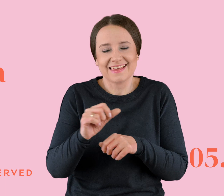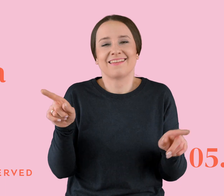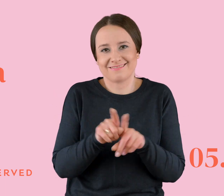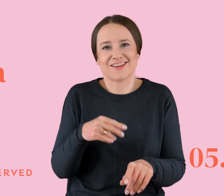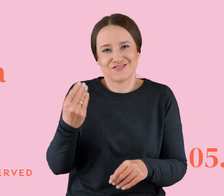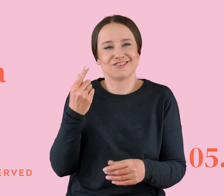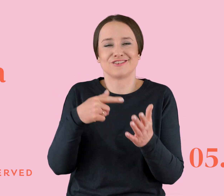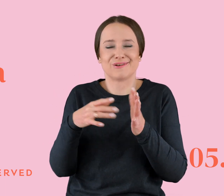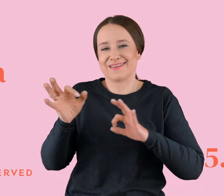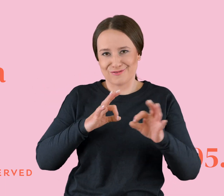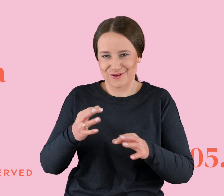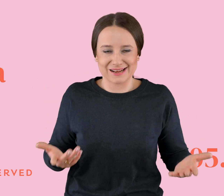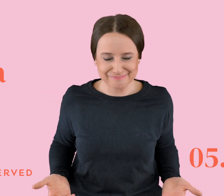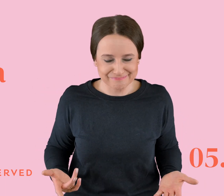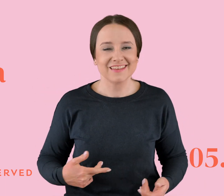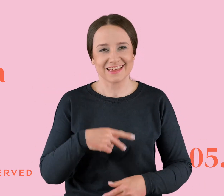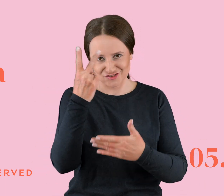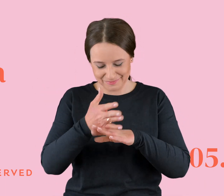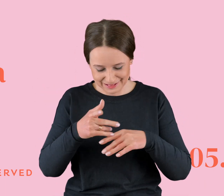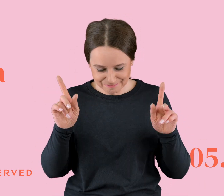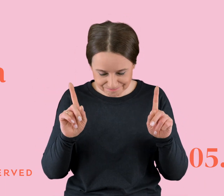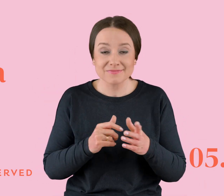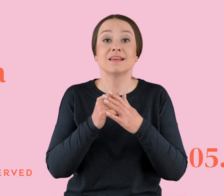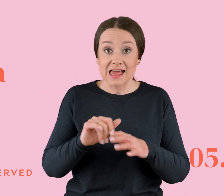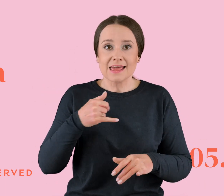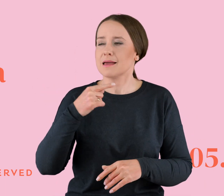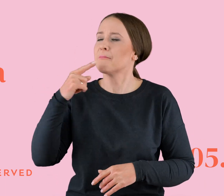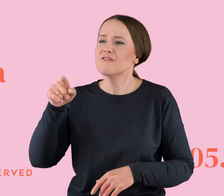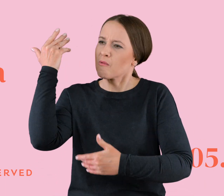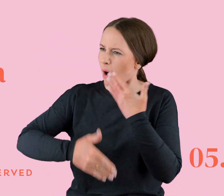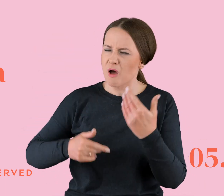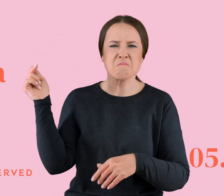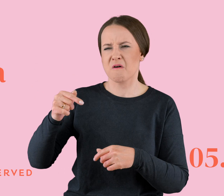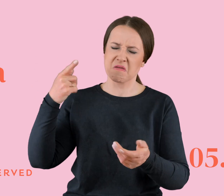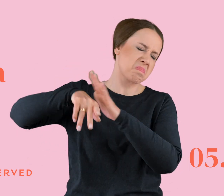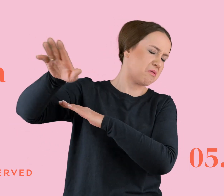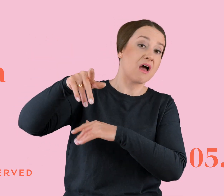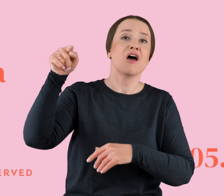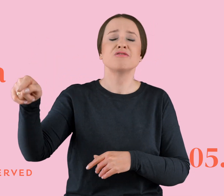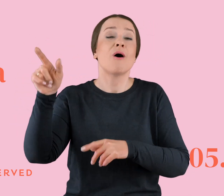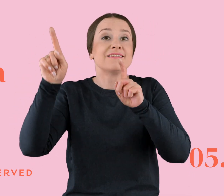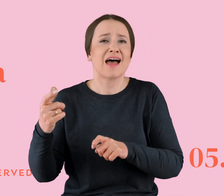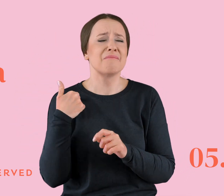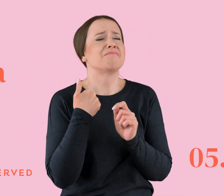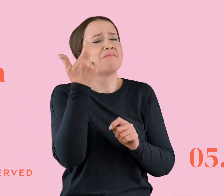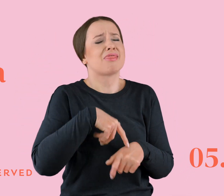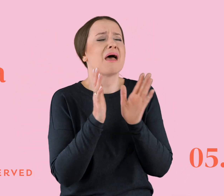historii. I czytam wam dalej. Jak powiedziałam mu, że to koniec i ma spadać na bambus, to zaczął mnie błagać, żebym nie wychodziła. Byliśmy u niego w